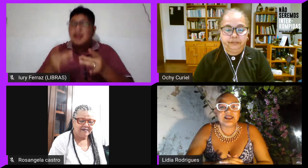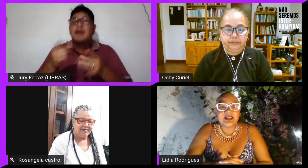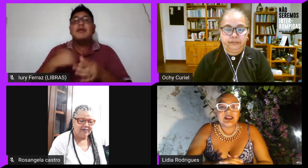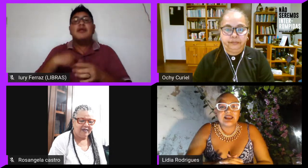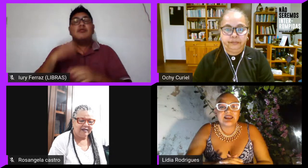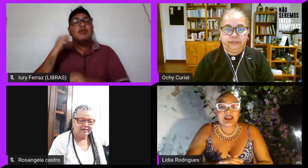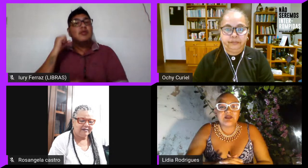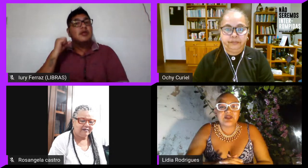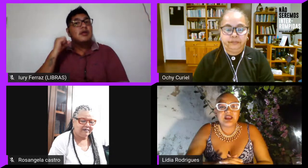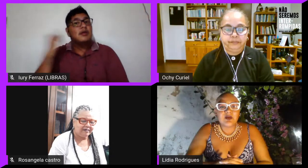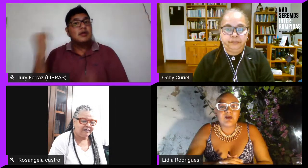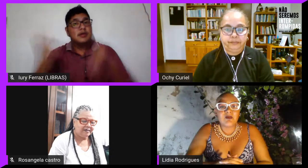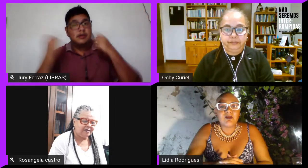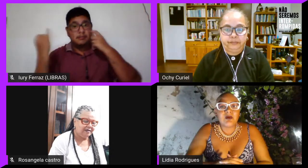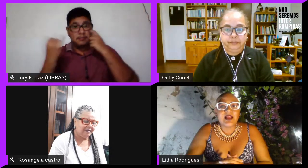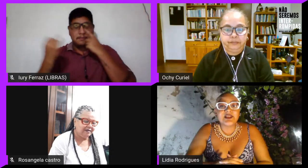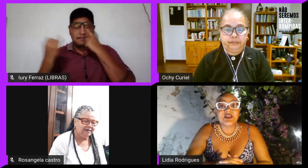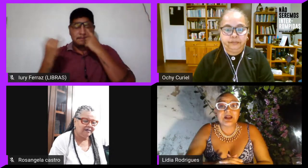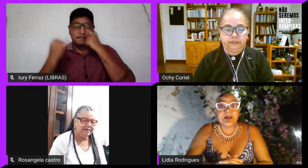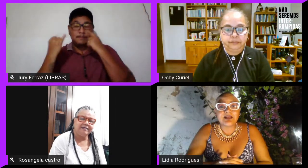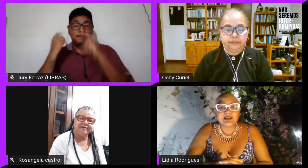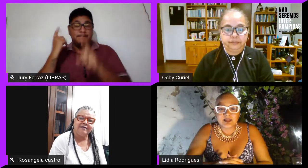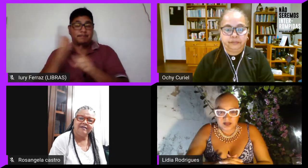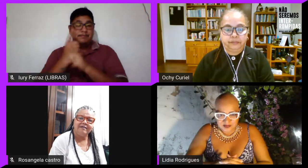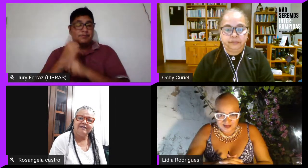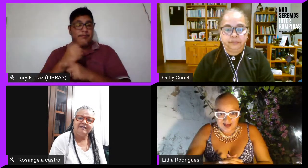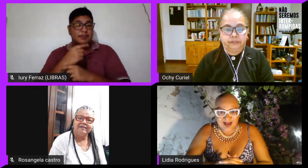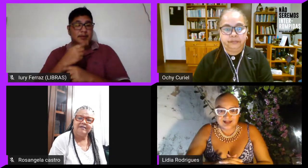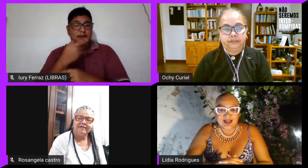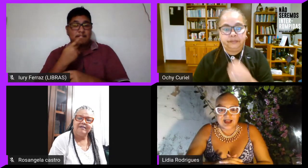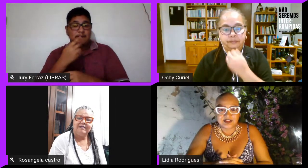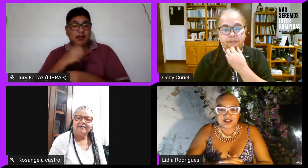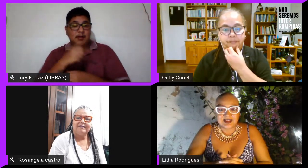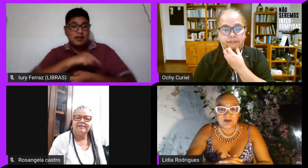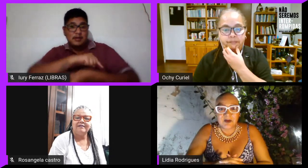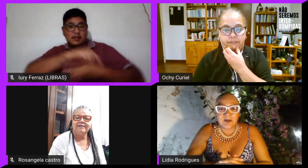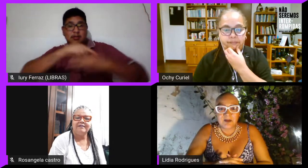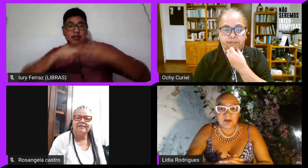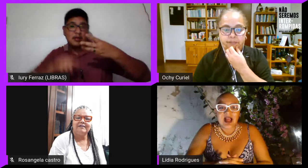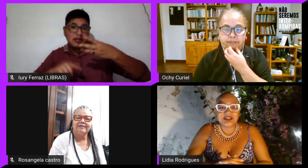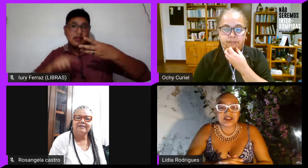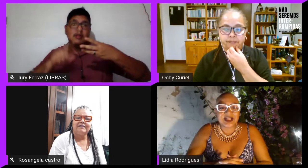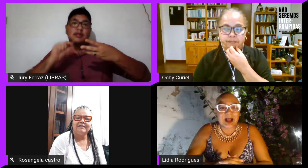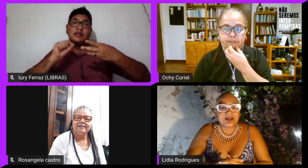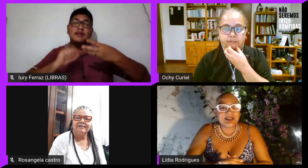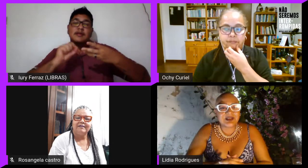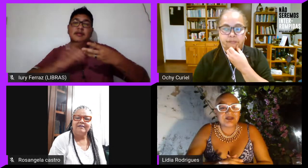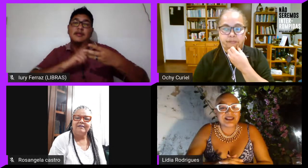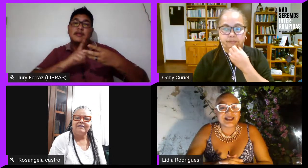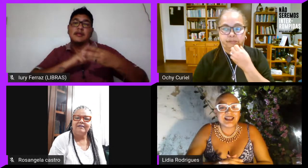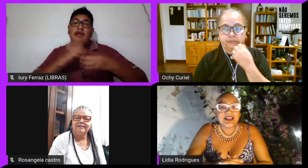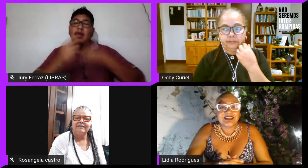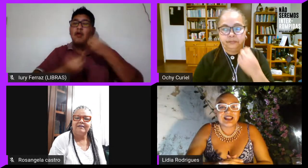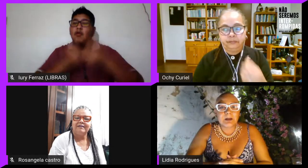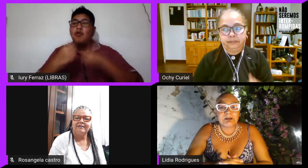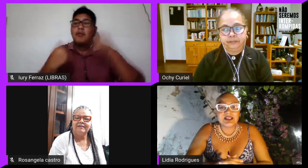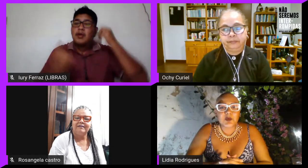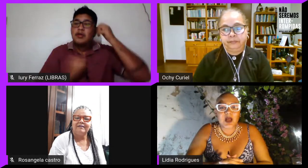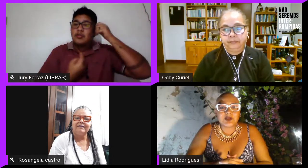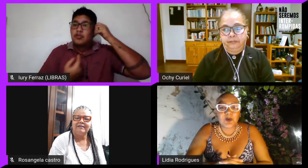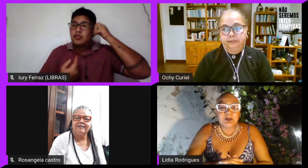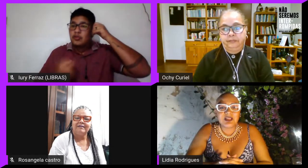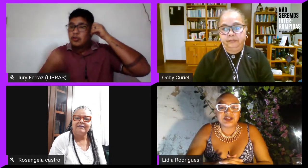tres que tienen a ver con esta fragmentación de nuestra realidad como acabamos tendo que hacer